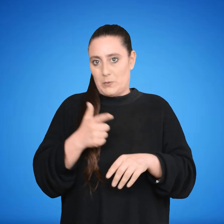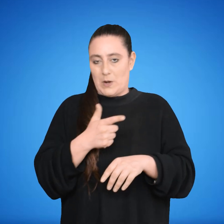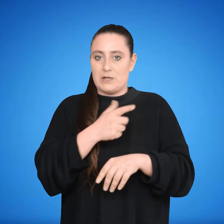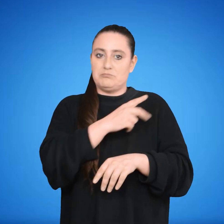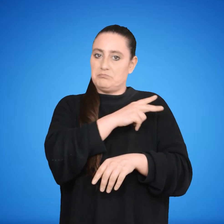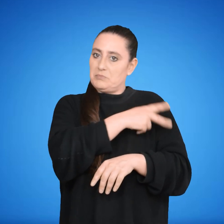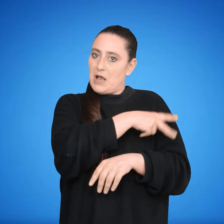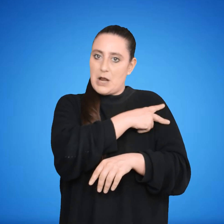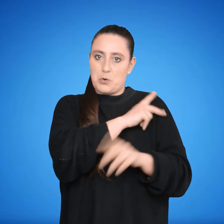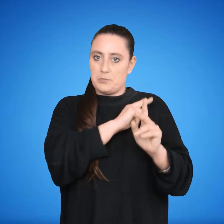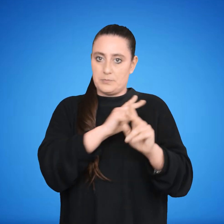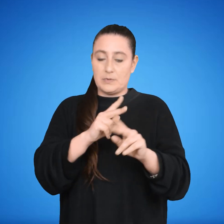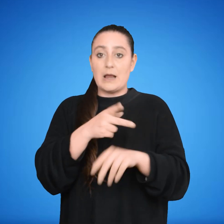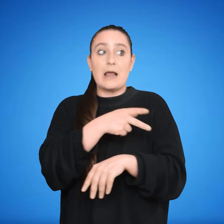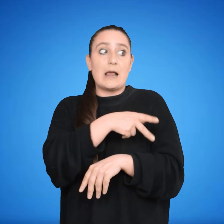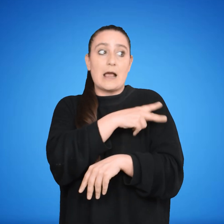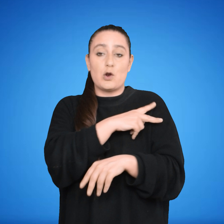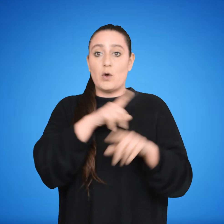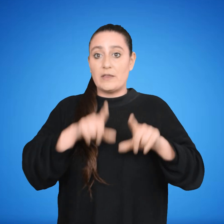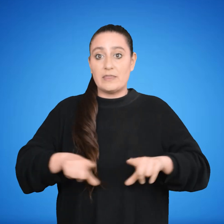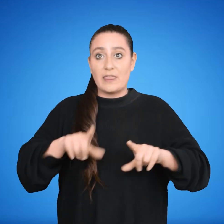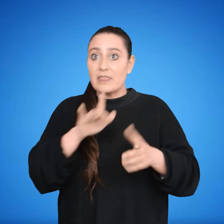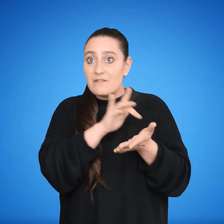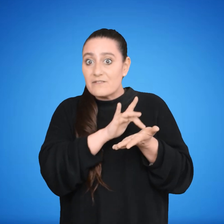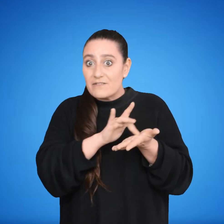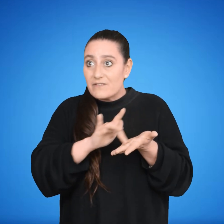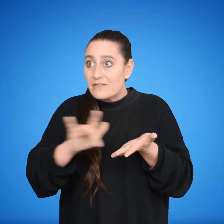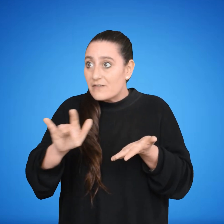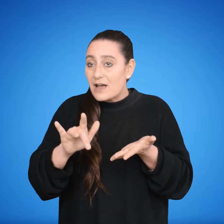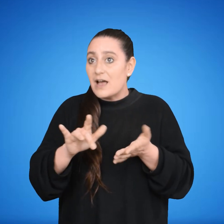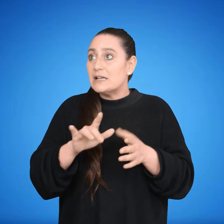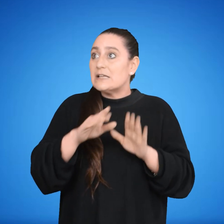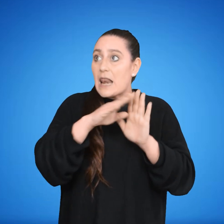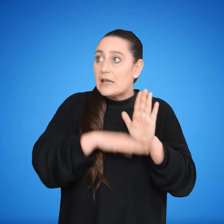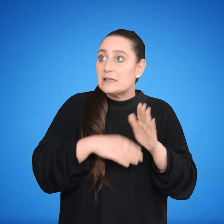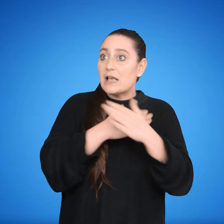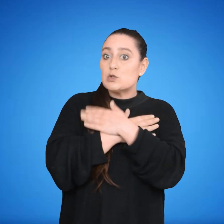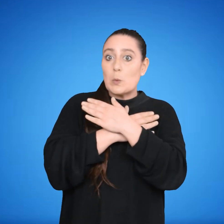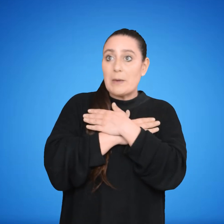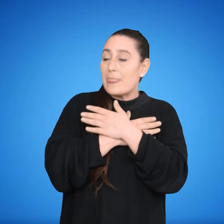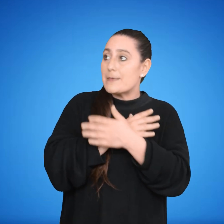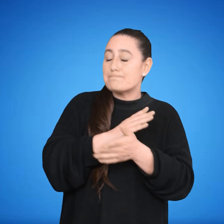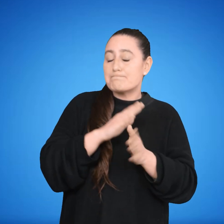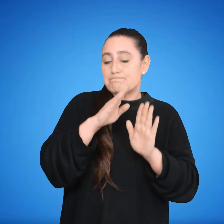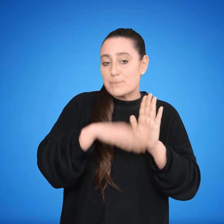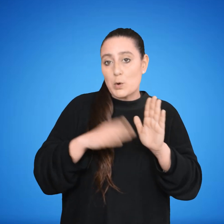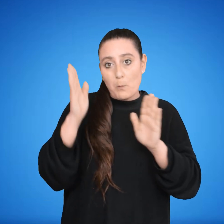Si el cargo de intendente quedase vacante definitivamente y agotada la lista de suplentes, la Junta Departamental